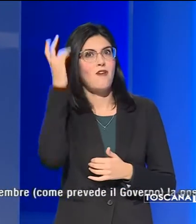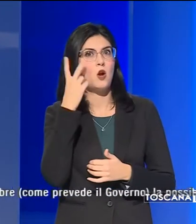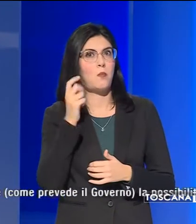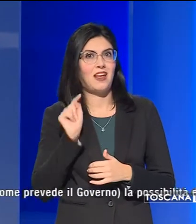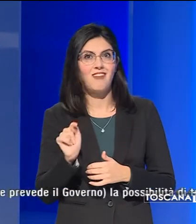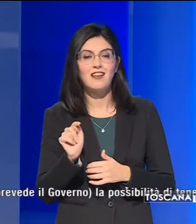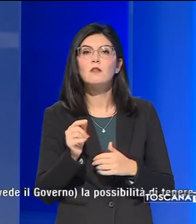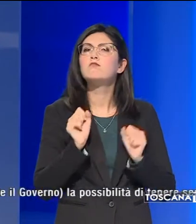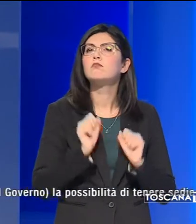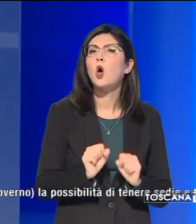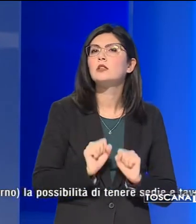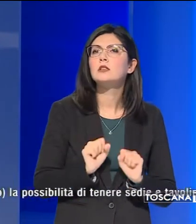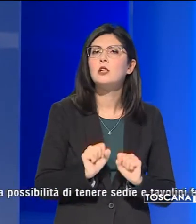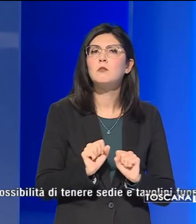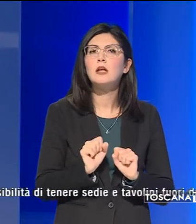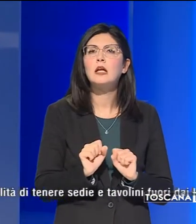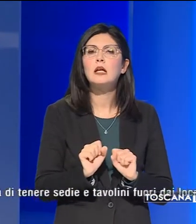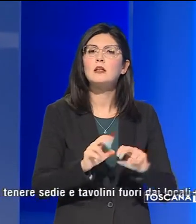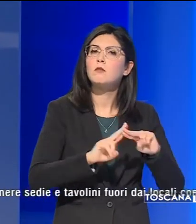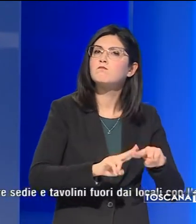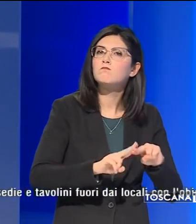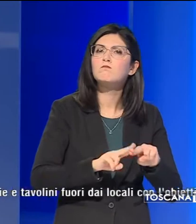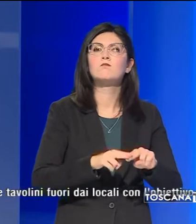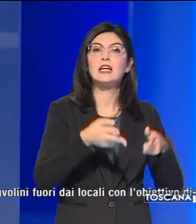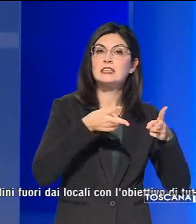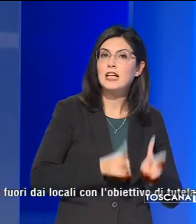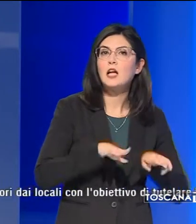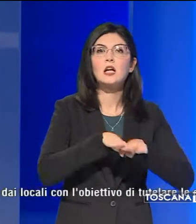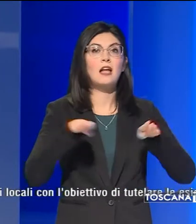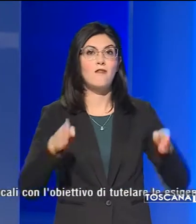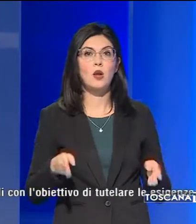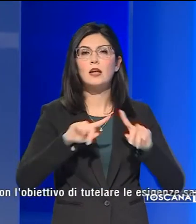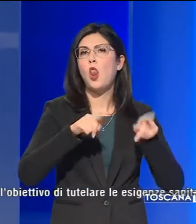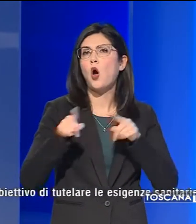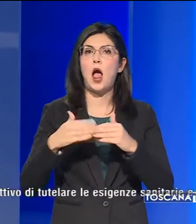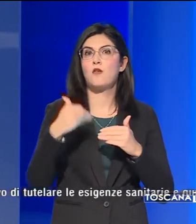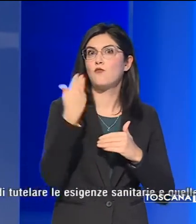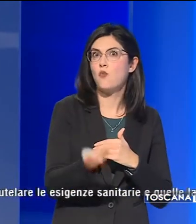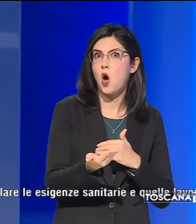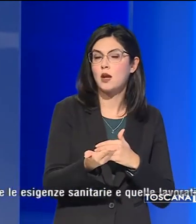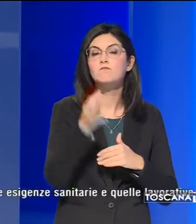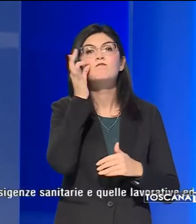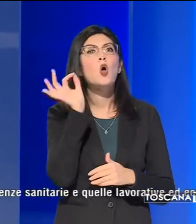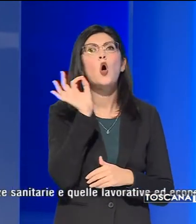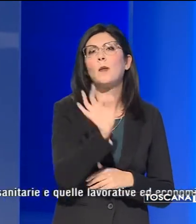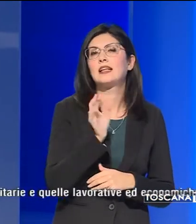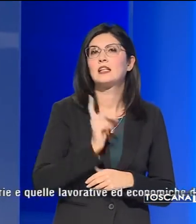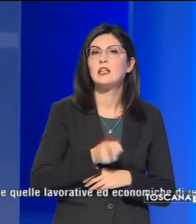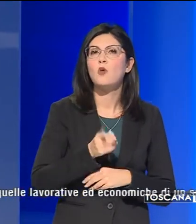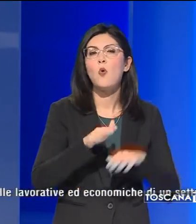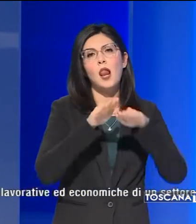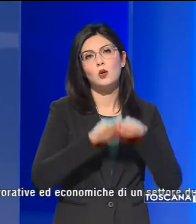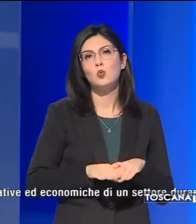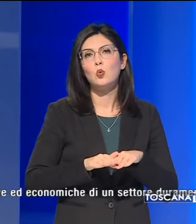possibilità di tenere sedie e tavolini fuori dai locali, con l'obiettivo di tutelare le